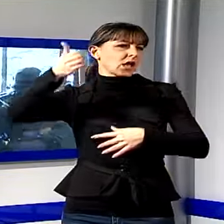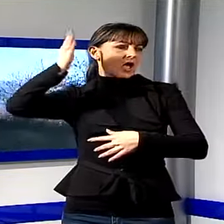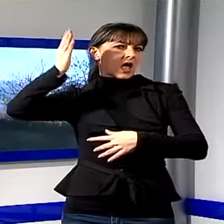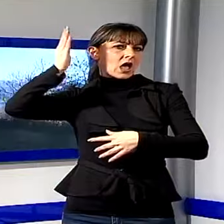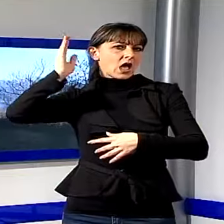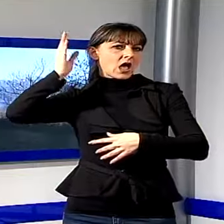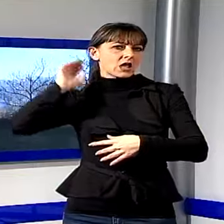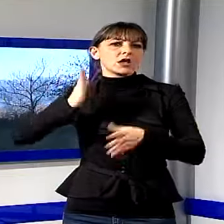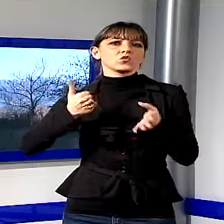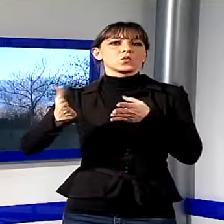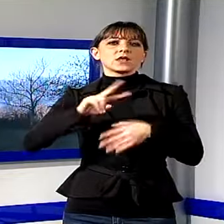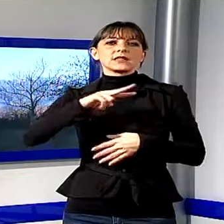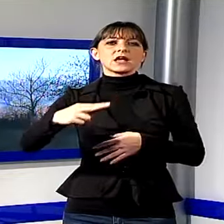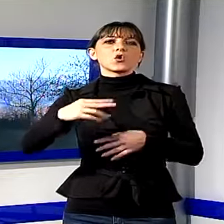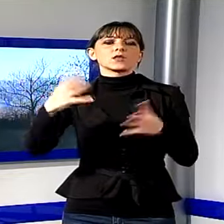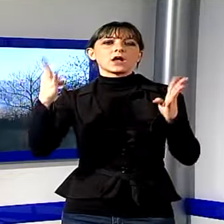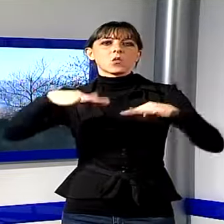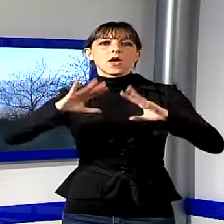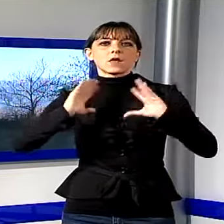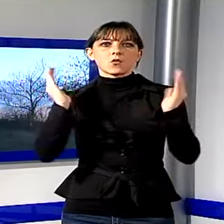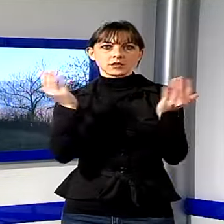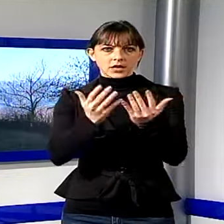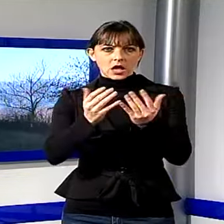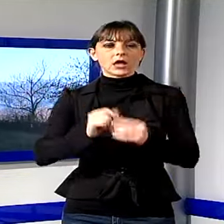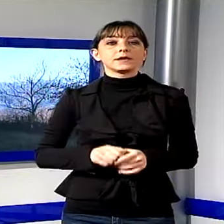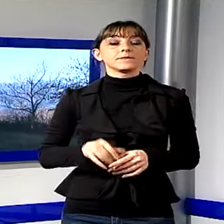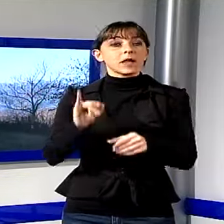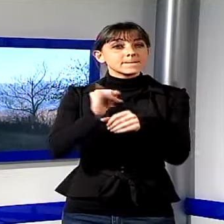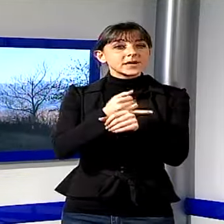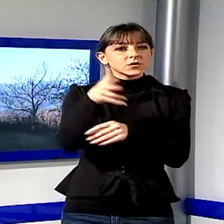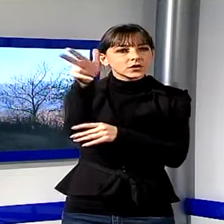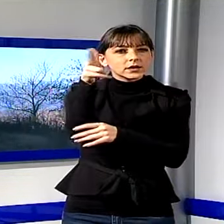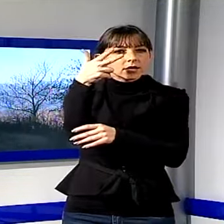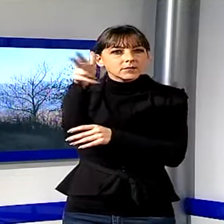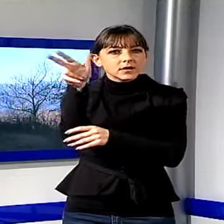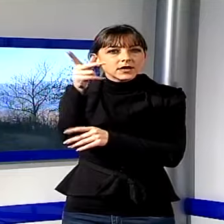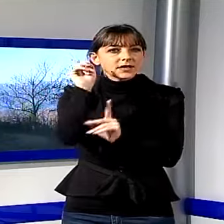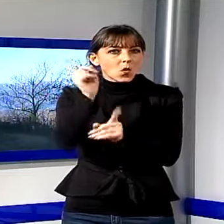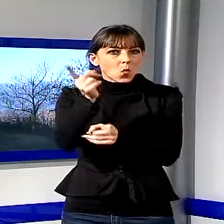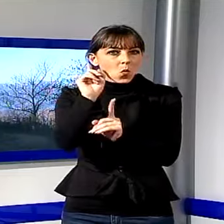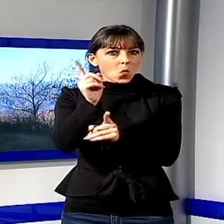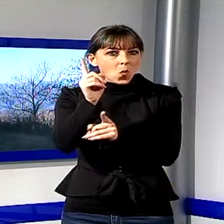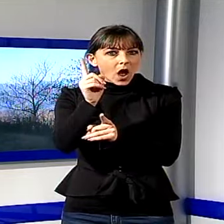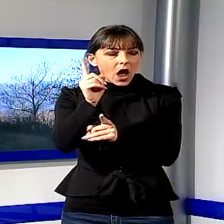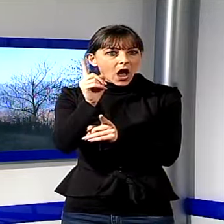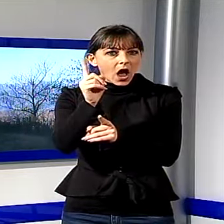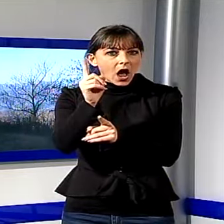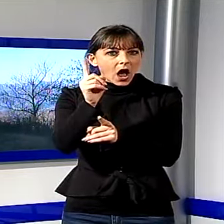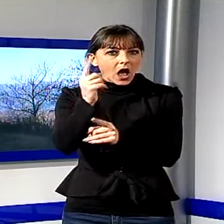durante la Seconda Guerra Mondiale. Quindi l'eccezionalità delle riprese è stata proprio quella di aver ricreato le scene nel luogo in cui